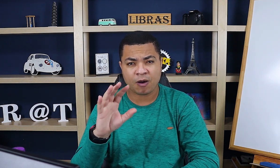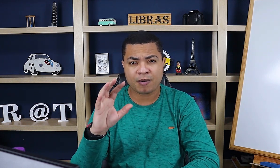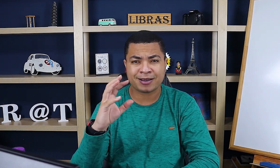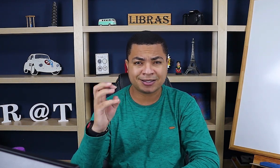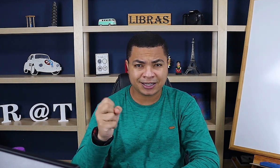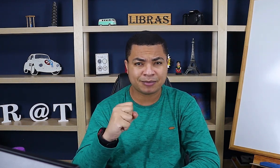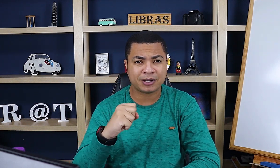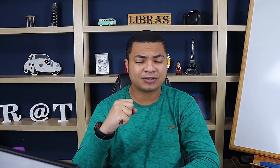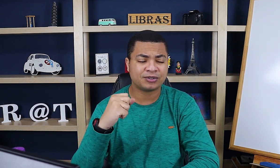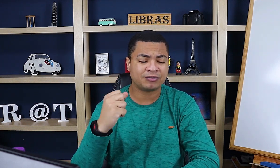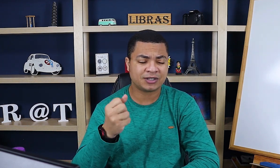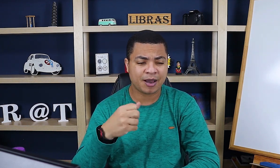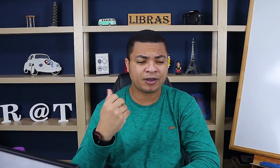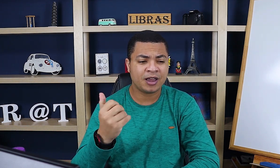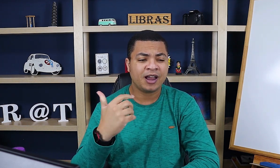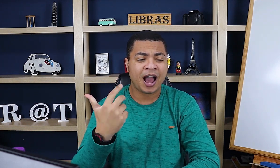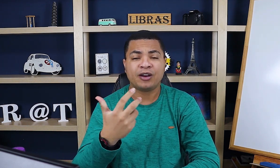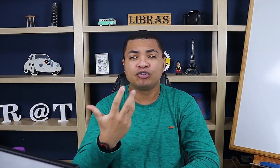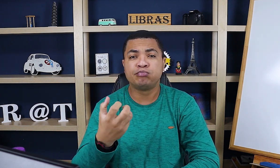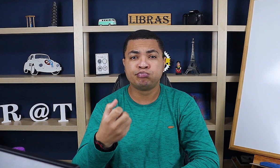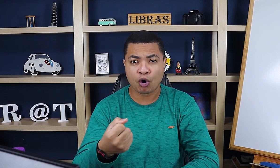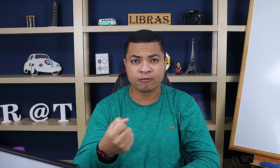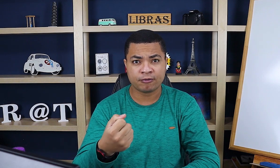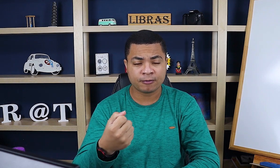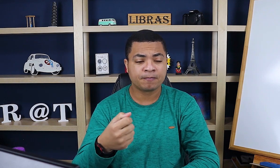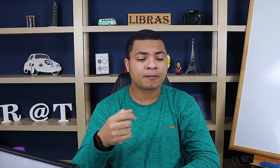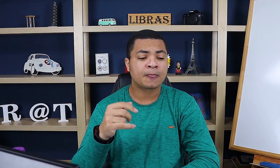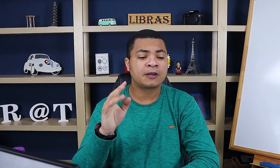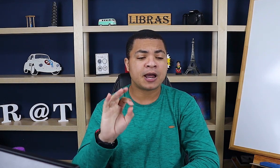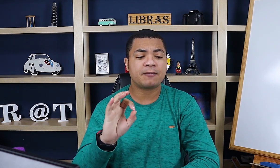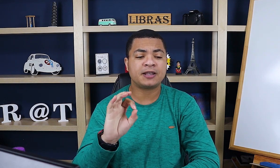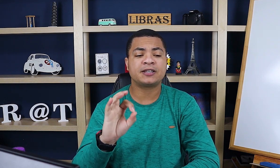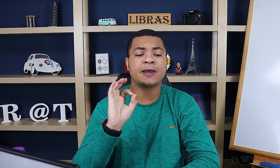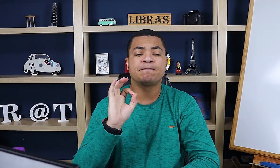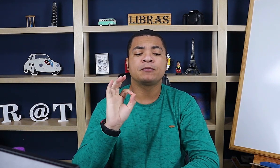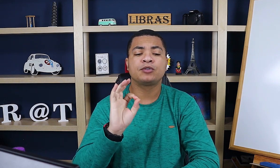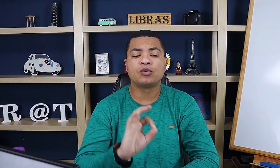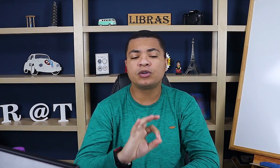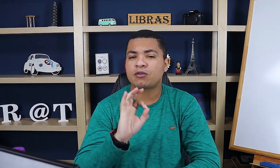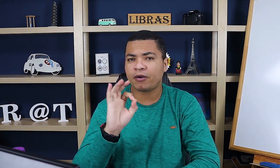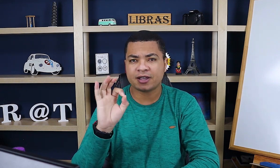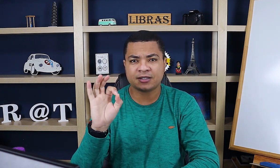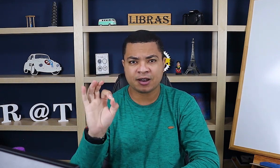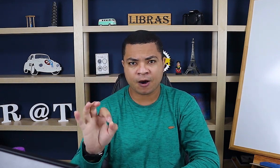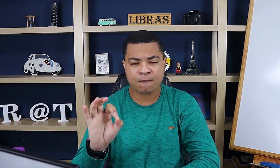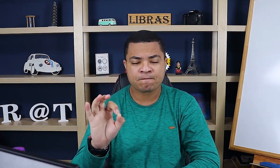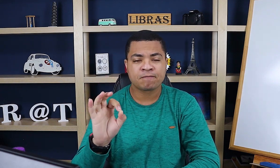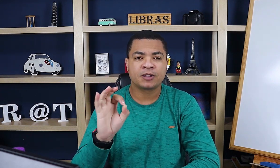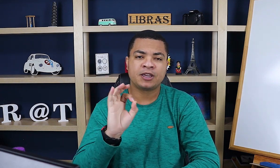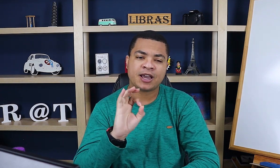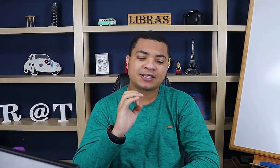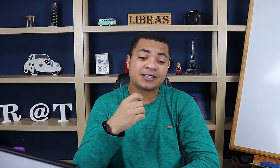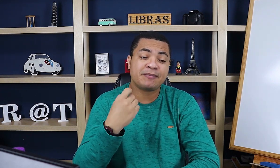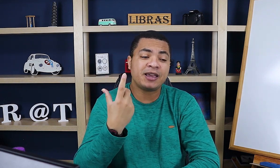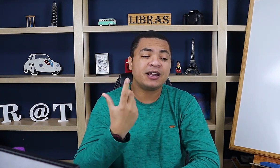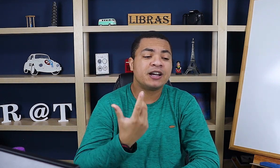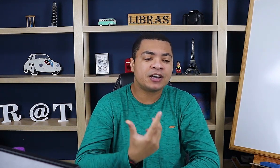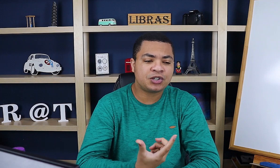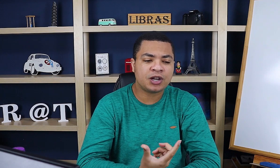forma mais simples, sabe? A língua do povo. Nada mais é tudo e qualquer sinal que é semelhante